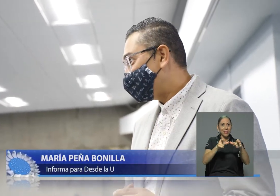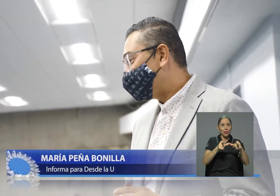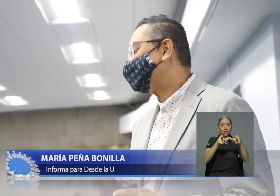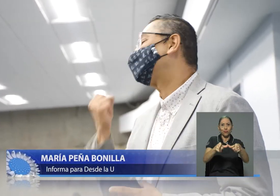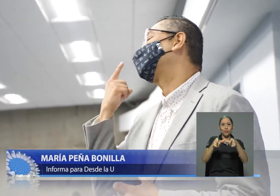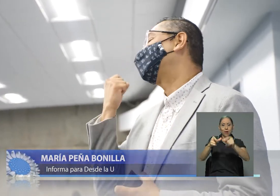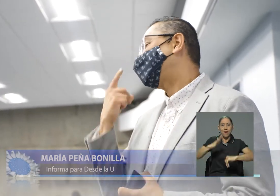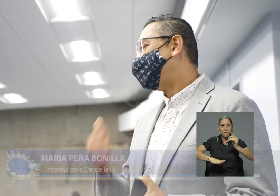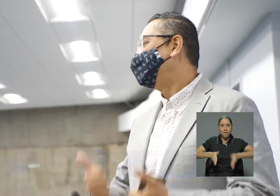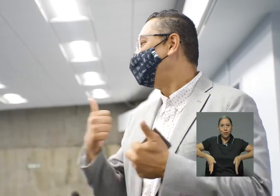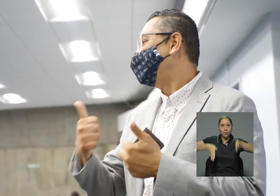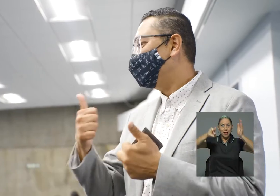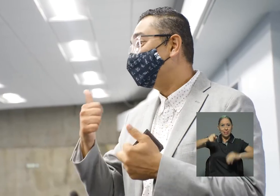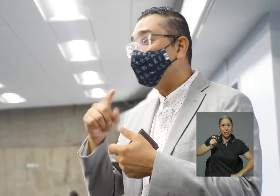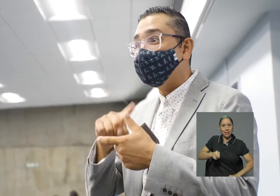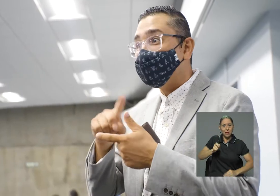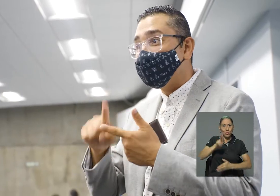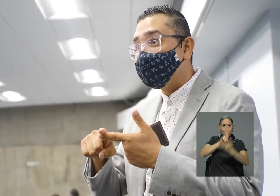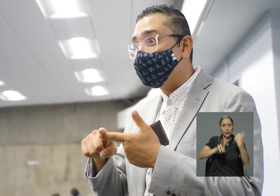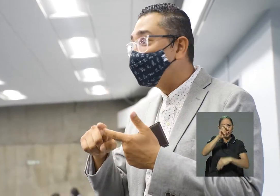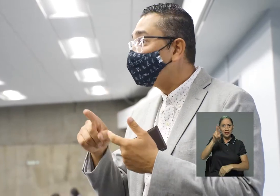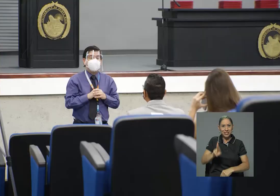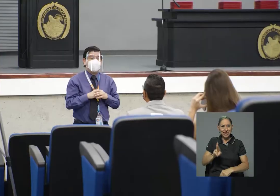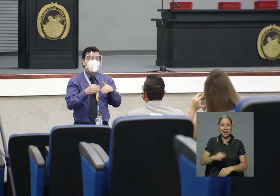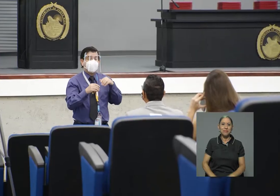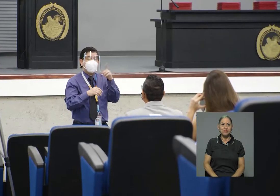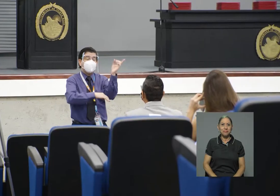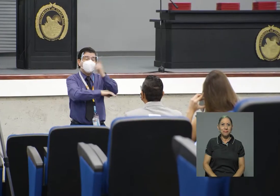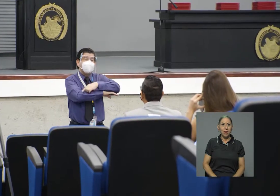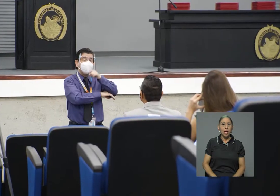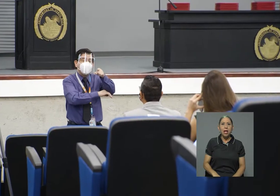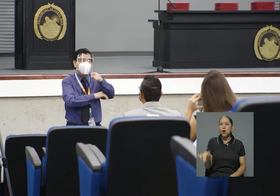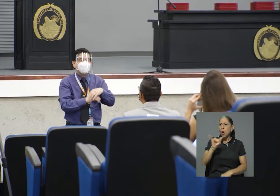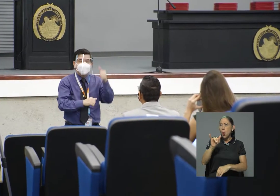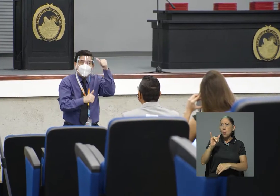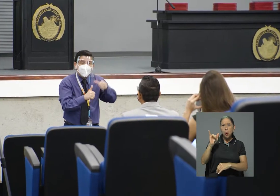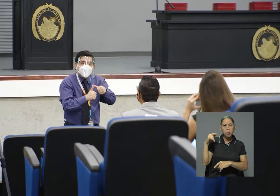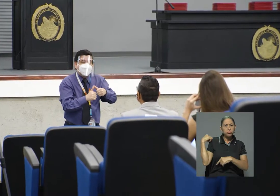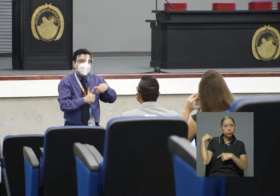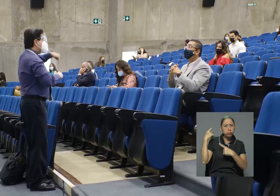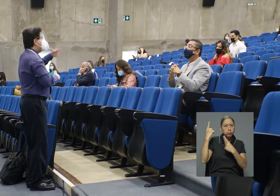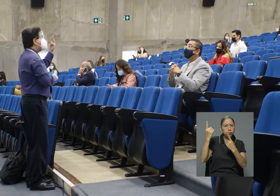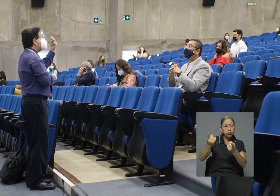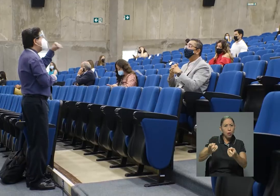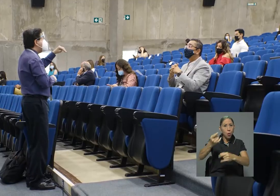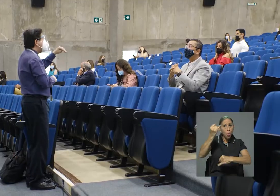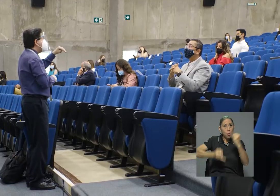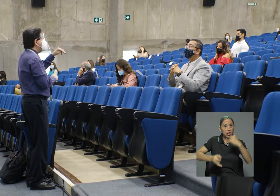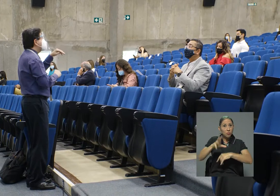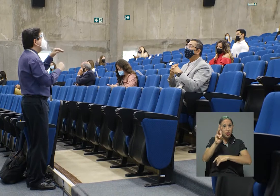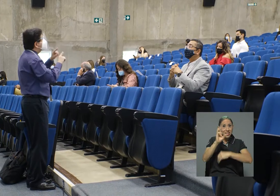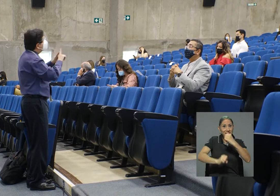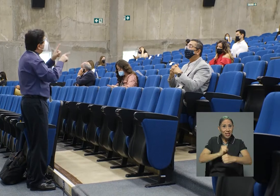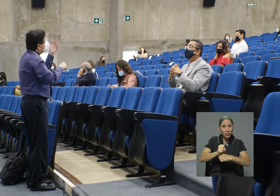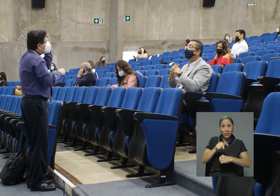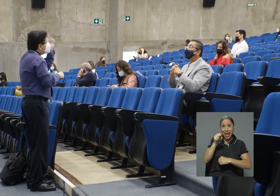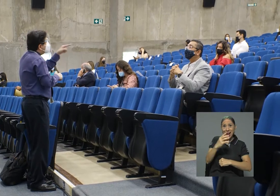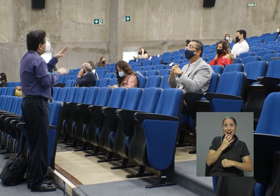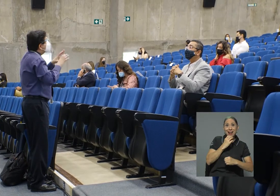Derecho de la Universidad de Costa Rica. Como a lo largo de los últimos seis años, a Carlos lo acompañó Erick Chinchilla